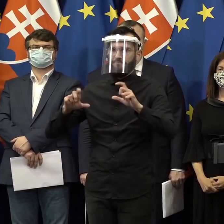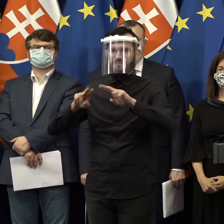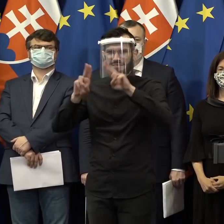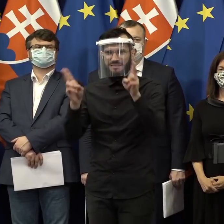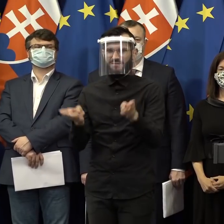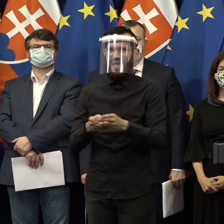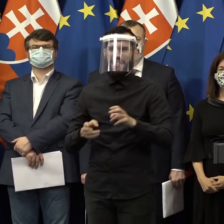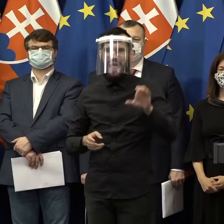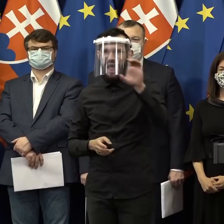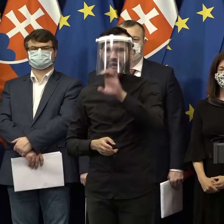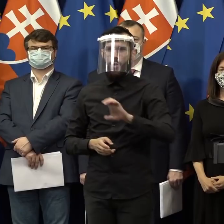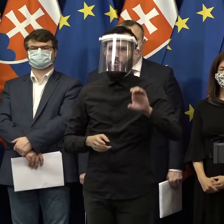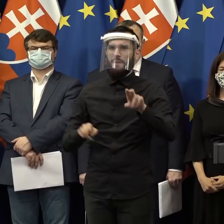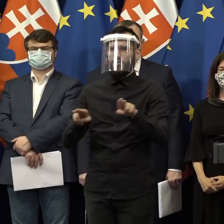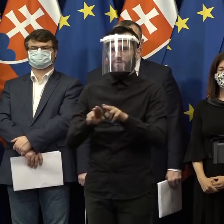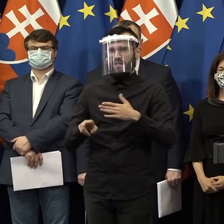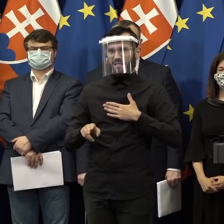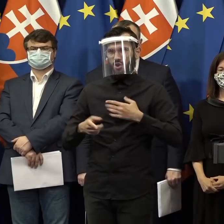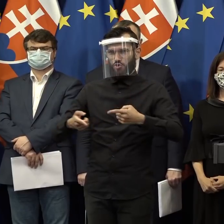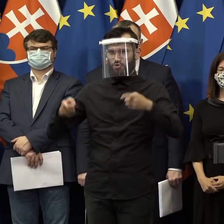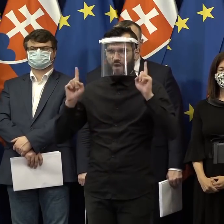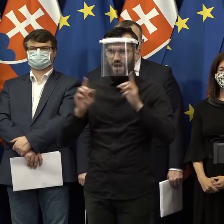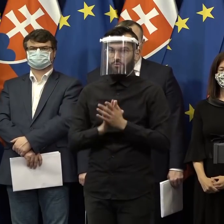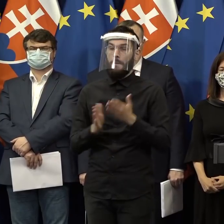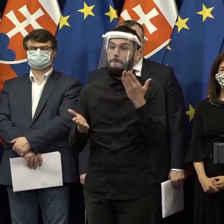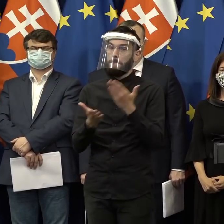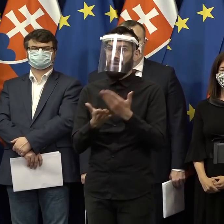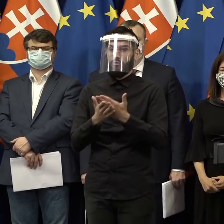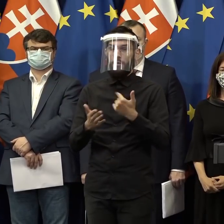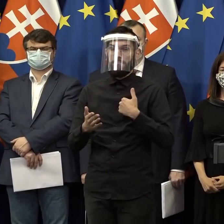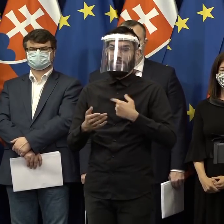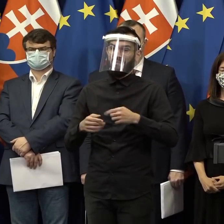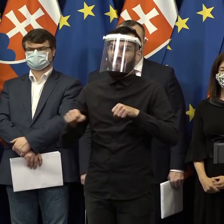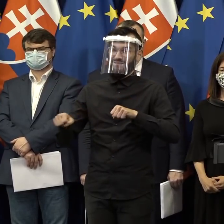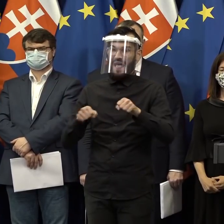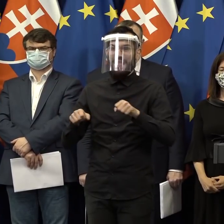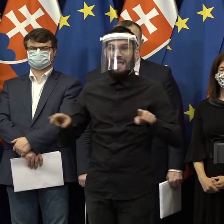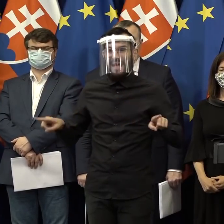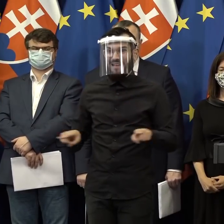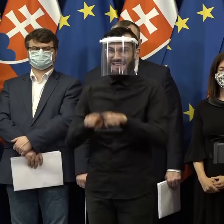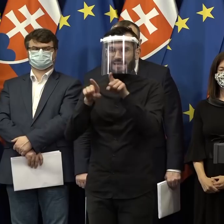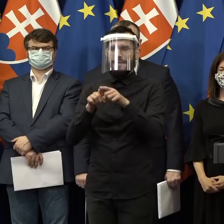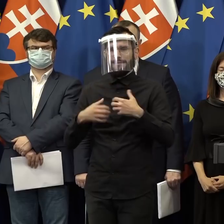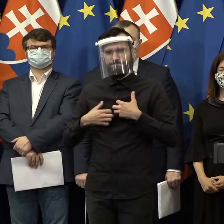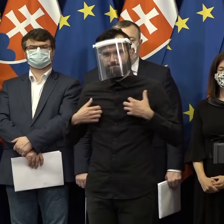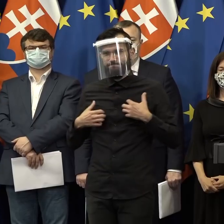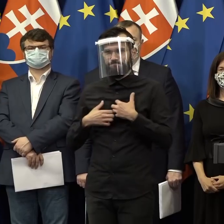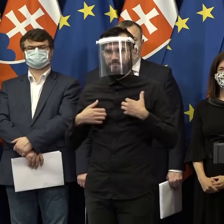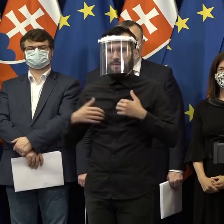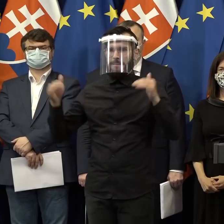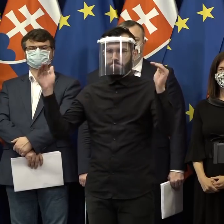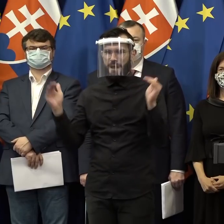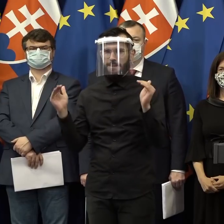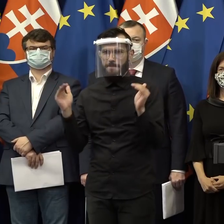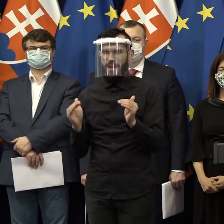Európu ako aj našu krajinu. Vláda preto od prvého dňa sústrediuje mimoriadné úsilie na minimalizáciu